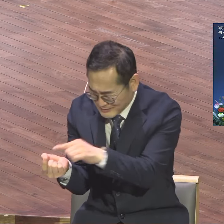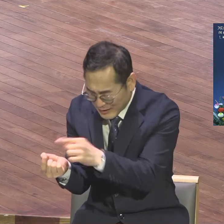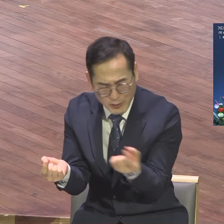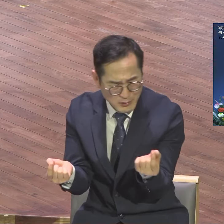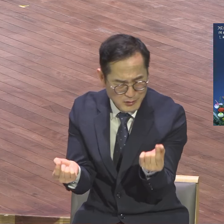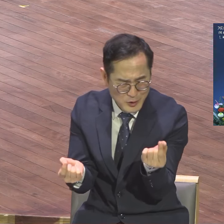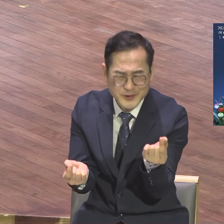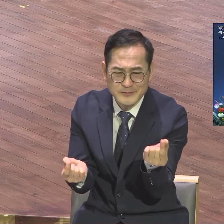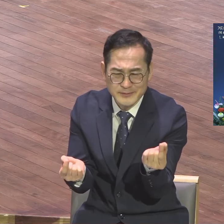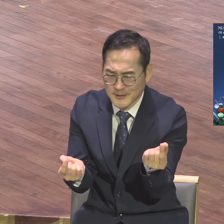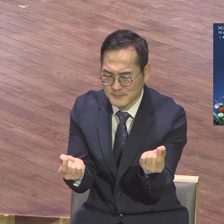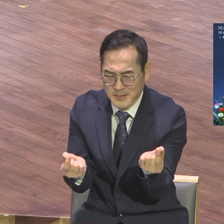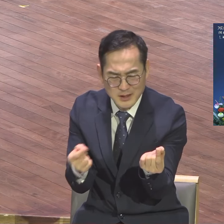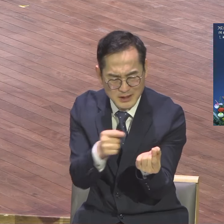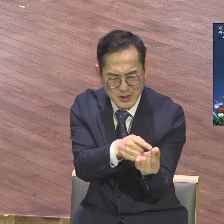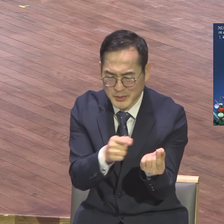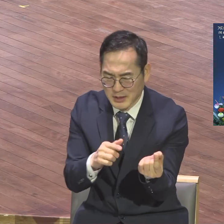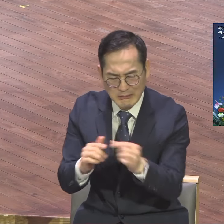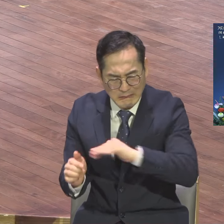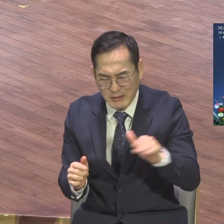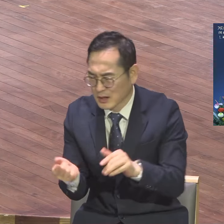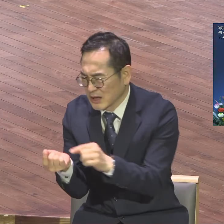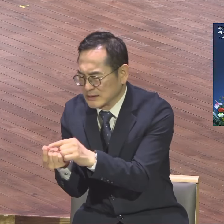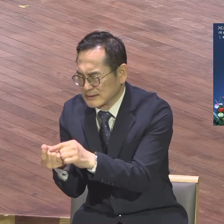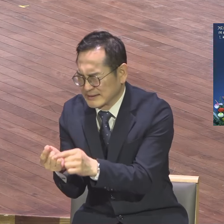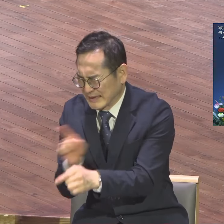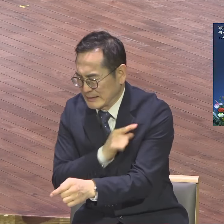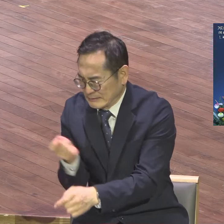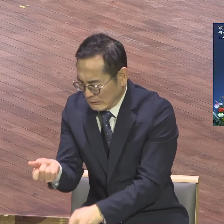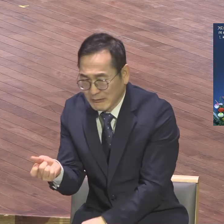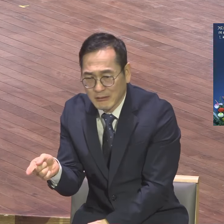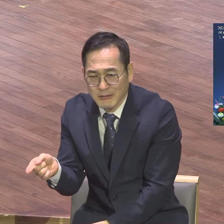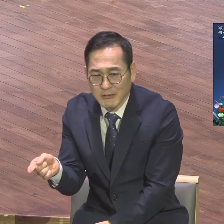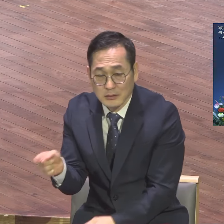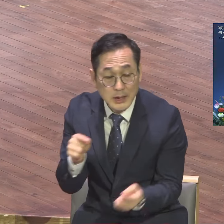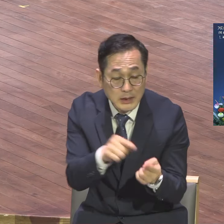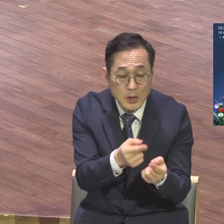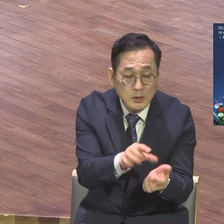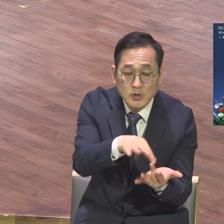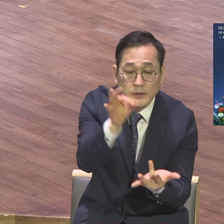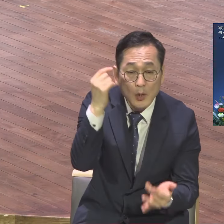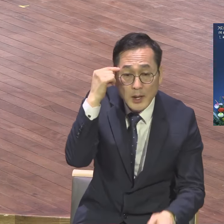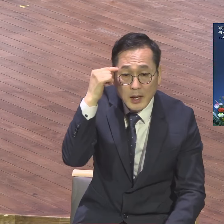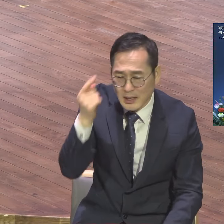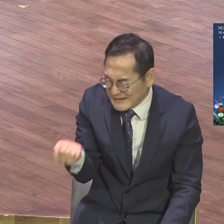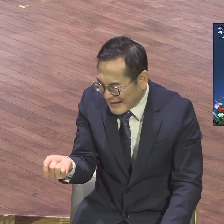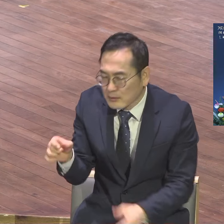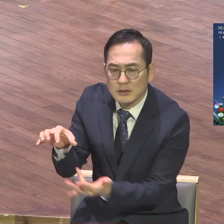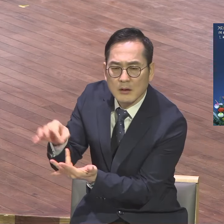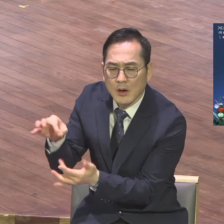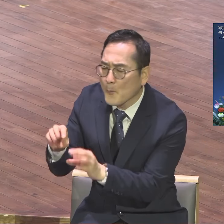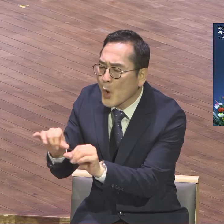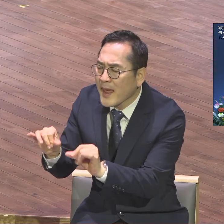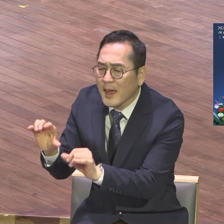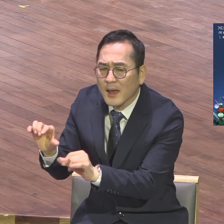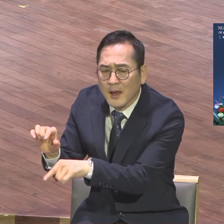개다시가 더 적잖아요. 그걸 예수는 왜 선택했냐. 그것은 바로 개다시에는 뭐가 있다?